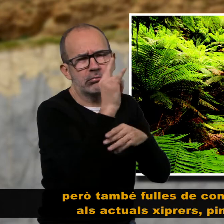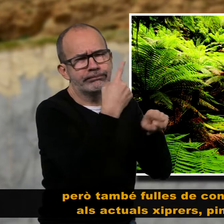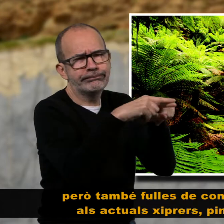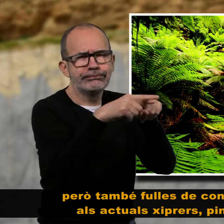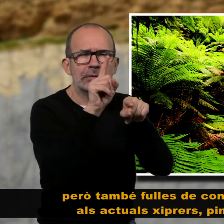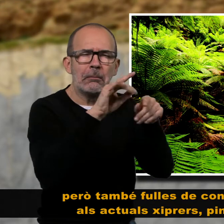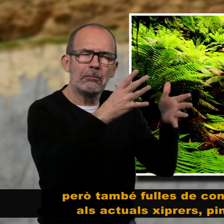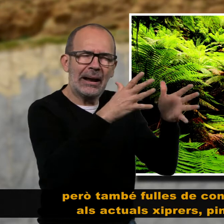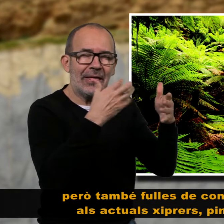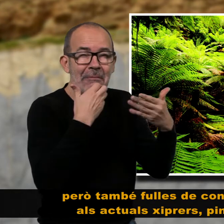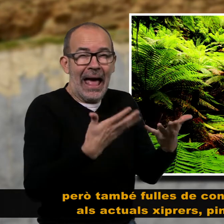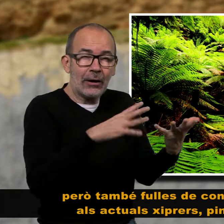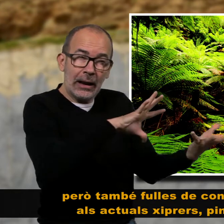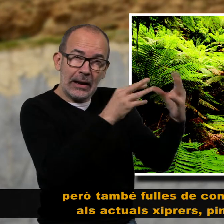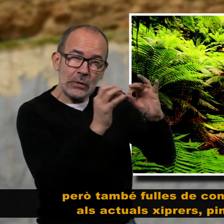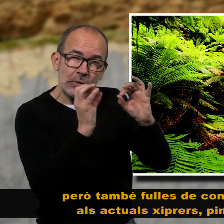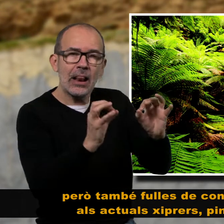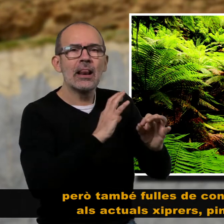actuals xiprés, pins i araucàries.